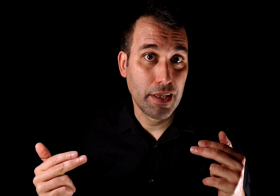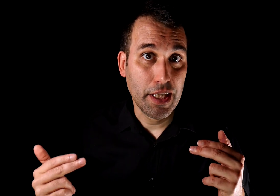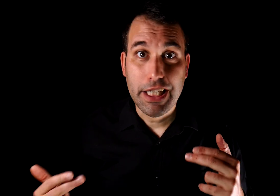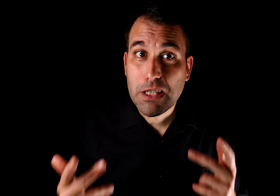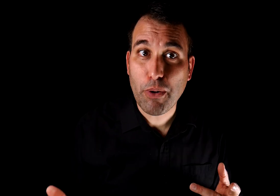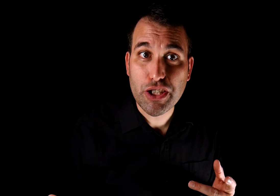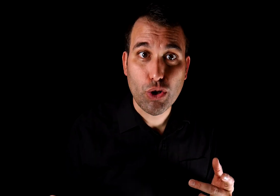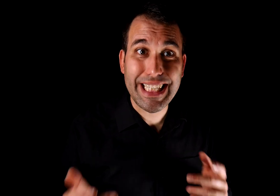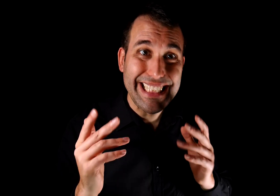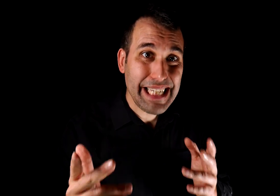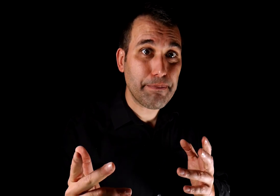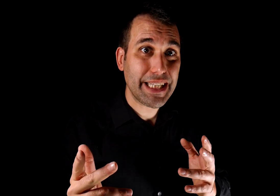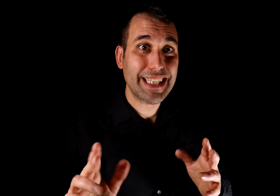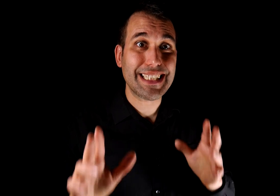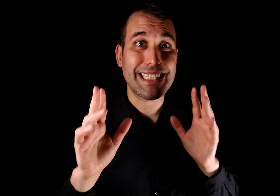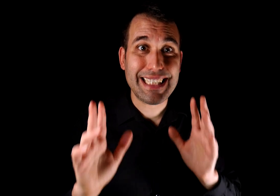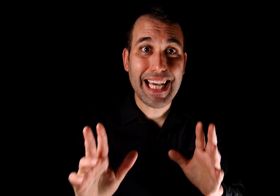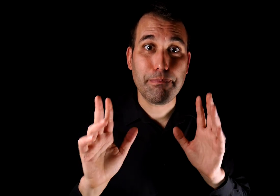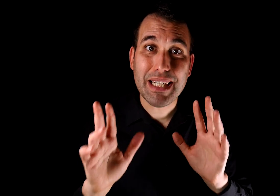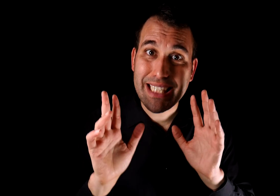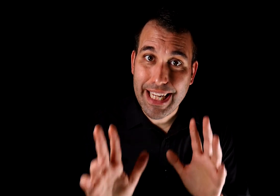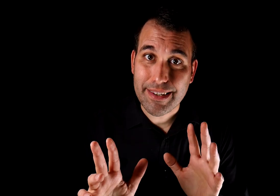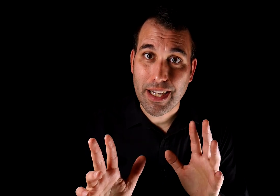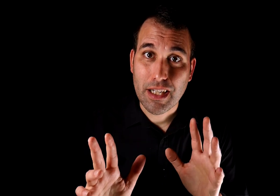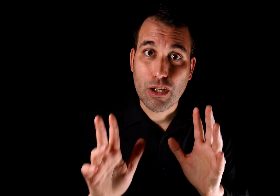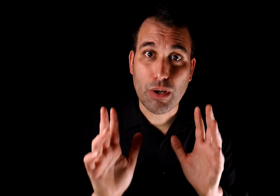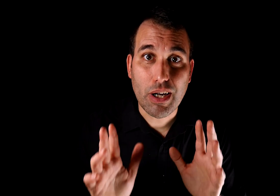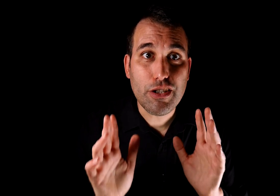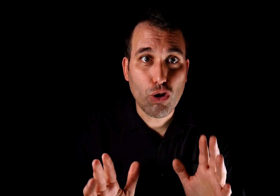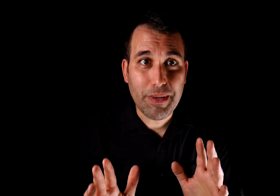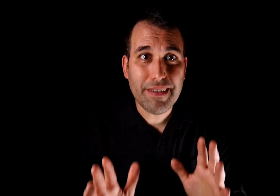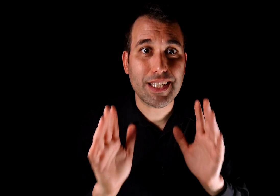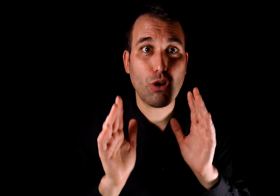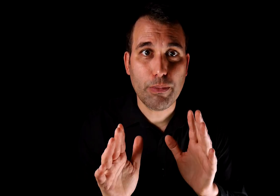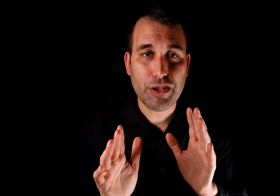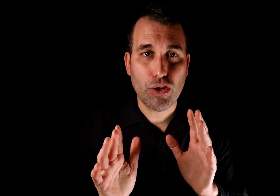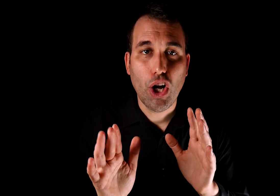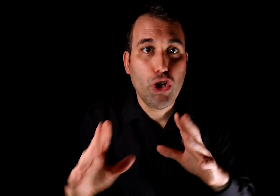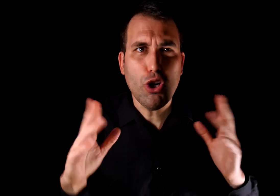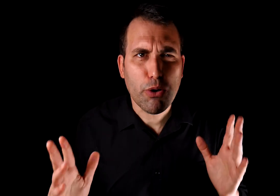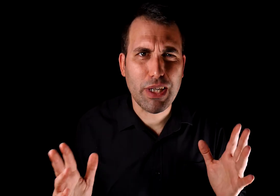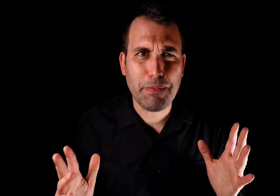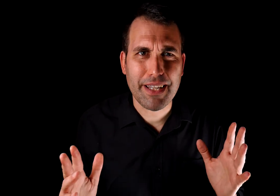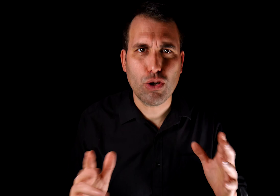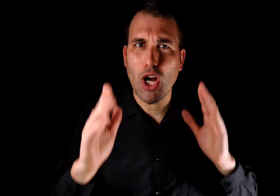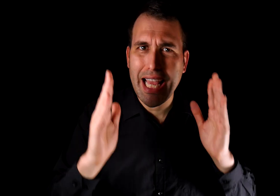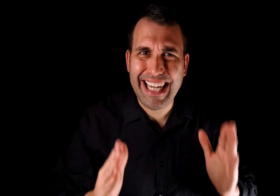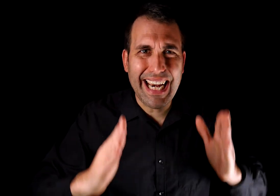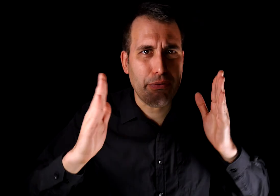Y es por eso que siempre tienes que estar más alerta cuando alguien comienza su argumento no por una explicación clara,